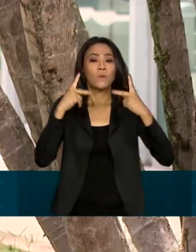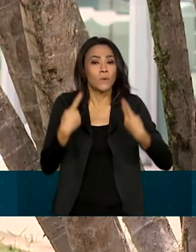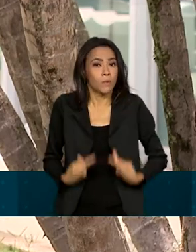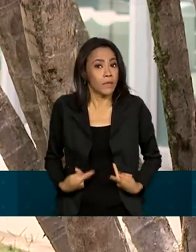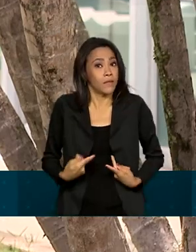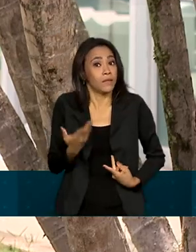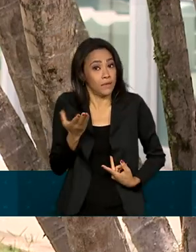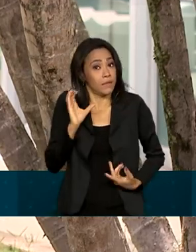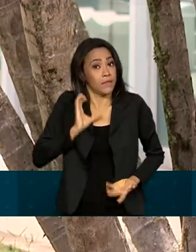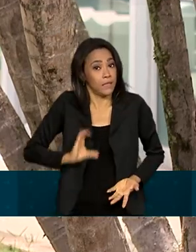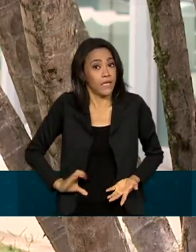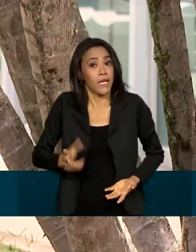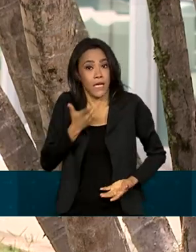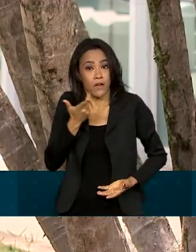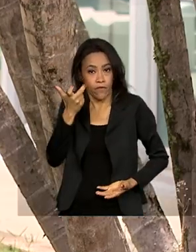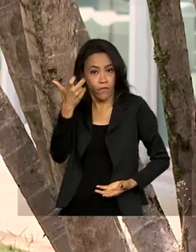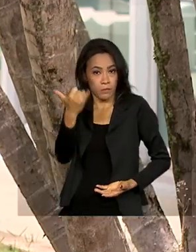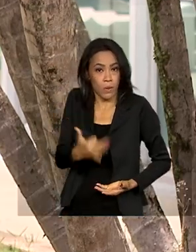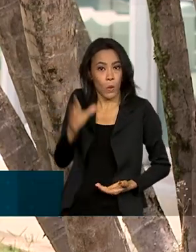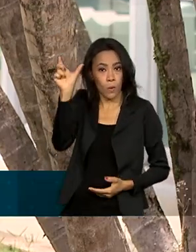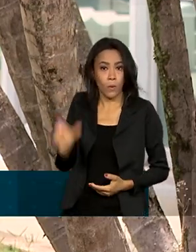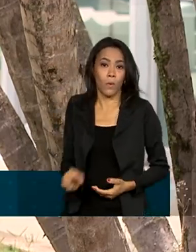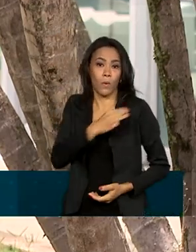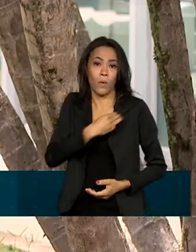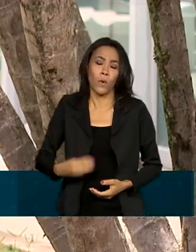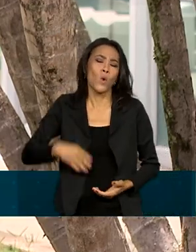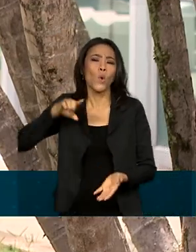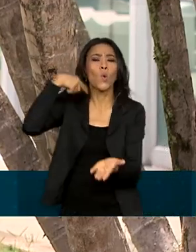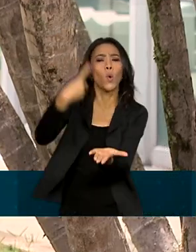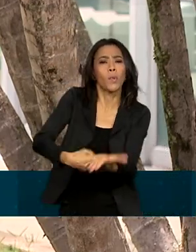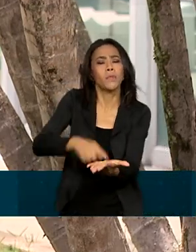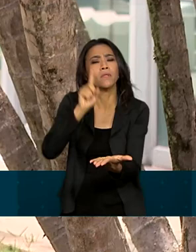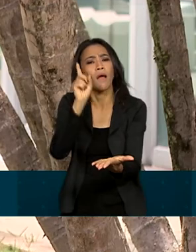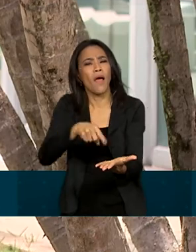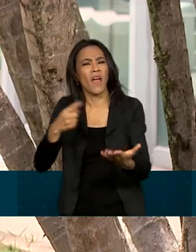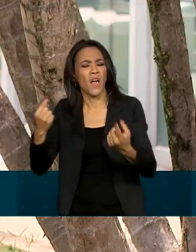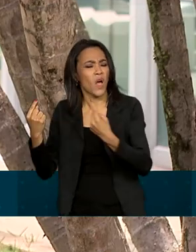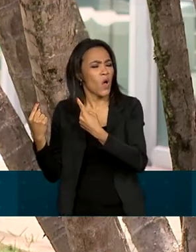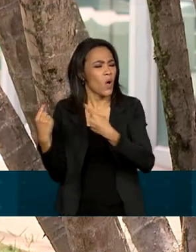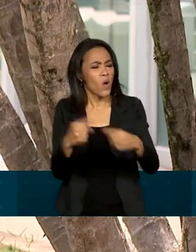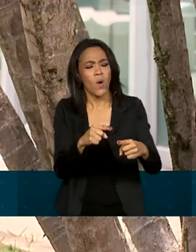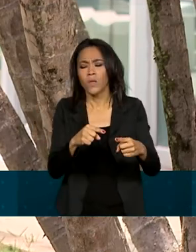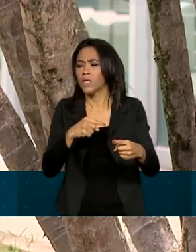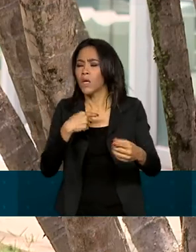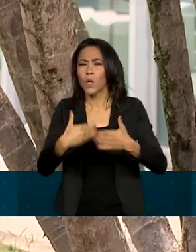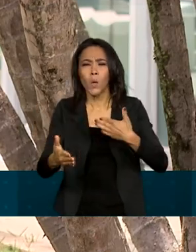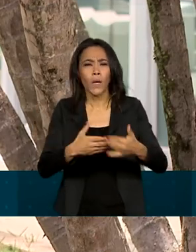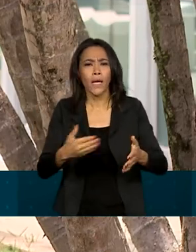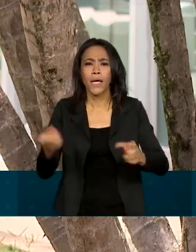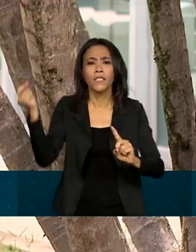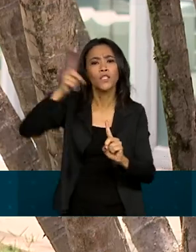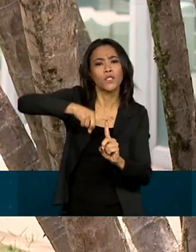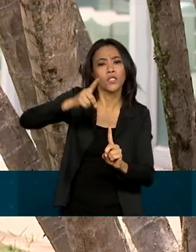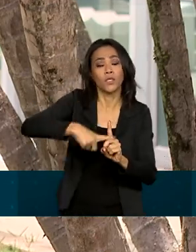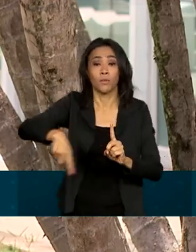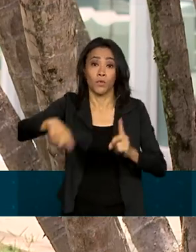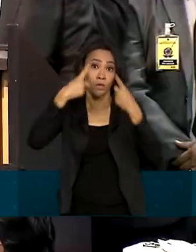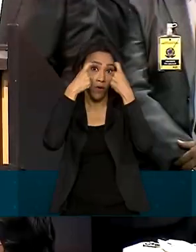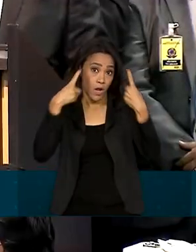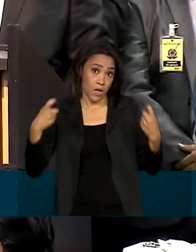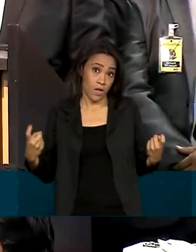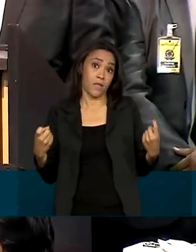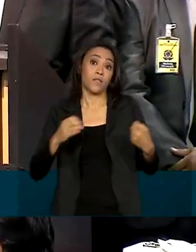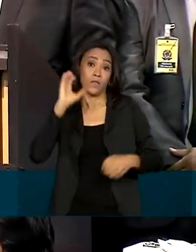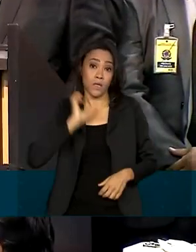Almeida reafirmou que o seu maior compromisso será o de combater todo tipo de violência contra o cidadão brasileiro.